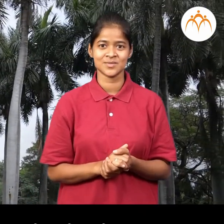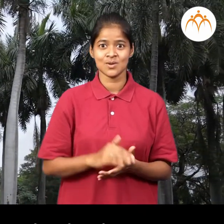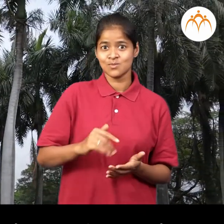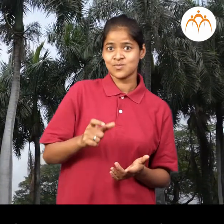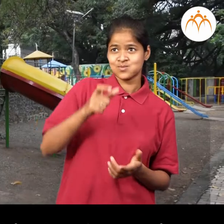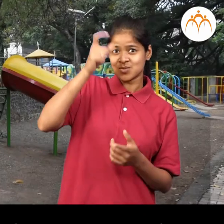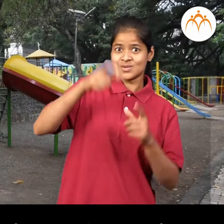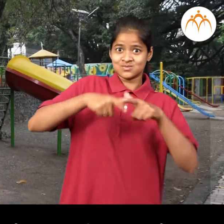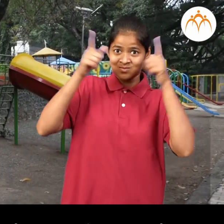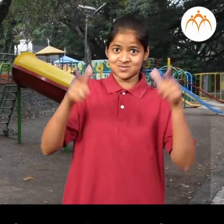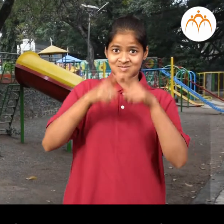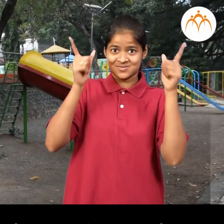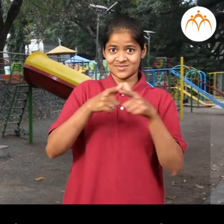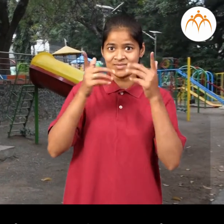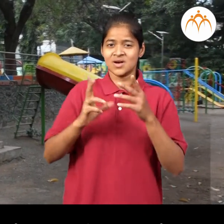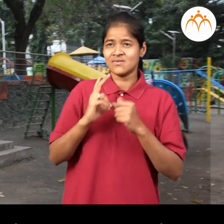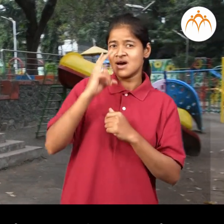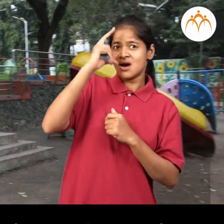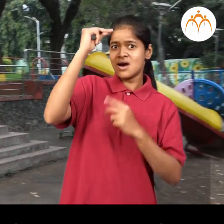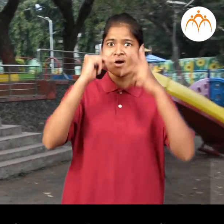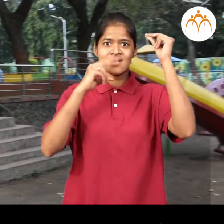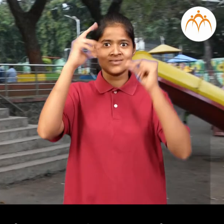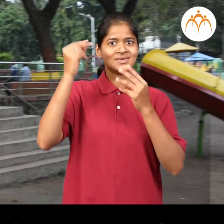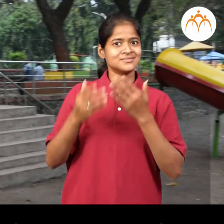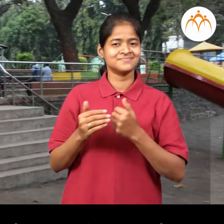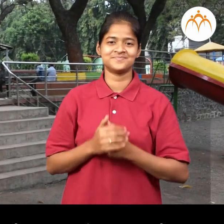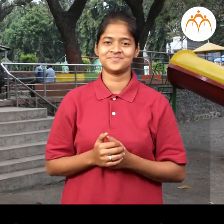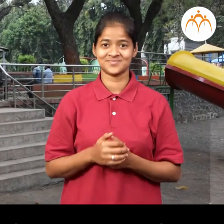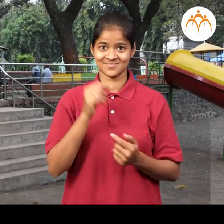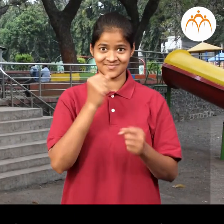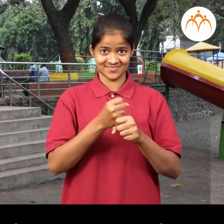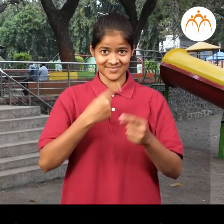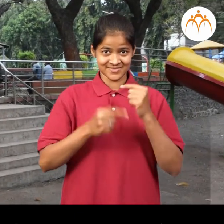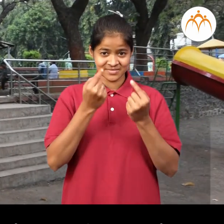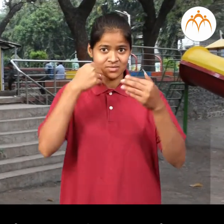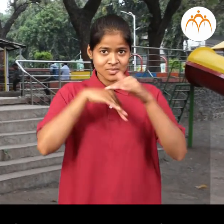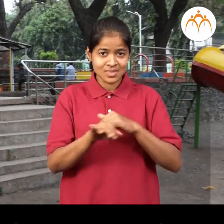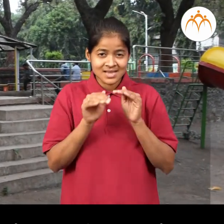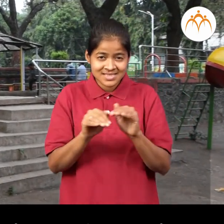या उद्ध्यानात मुलानना खेलना सथी वेगली स्वत्तन्त्र जागा आहे